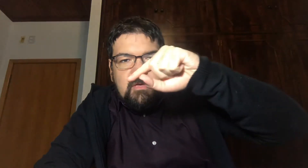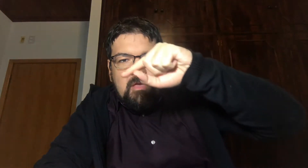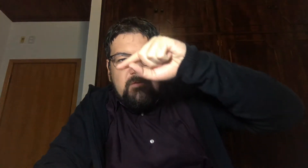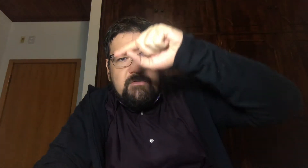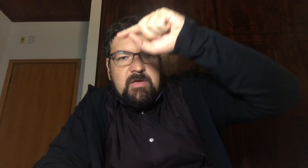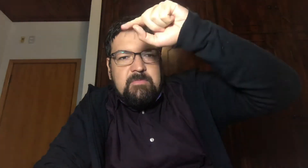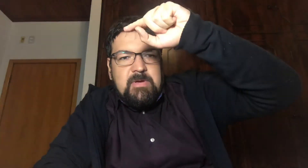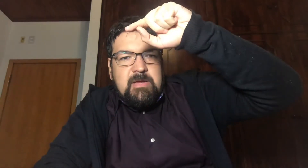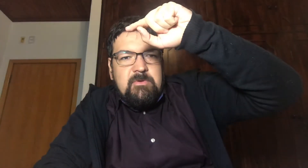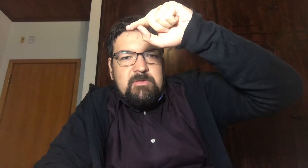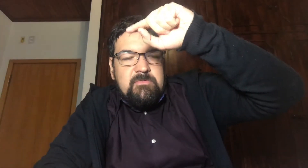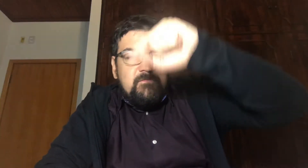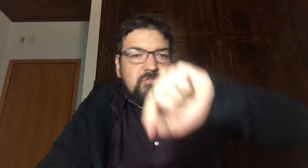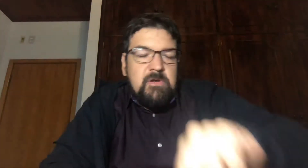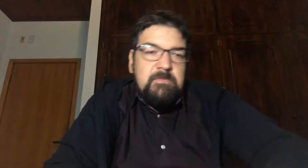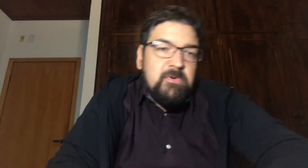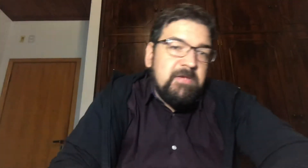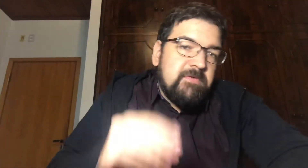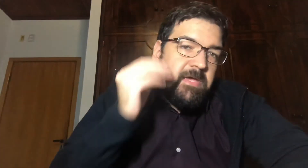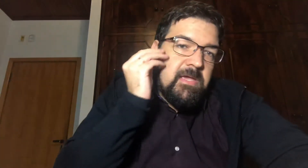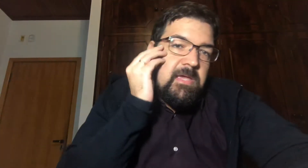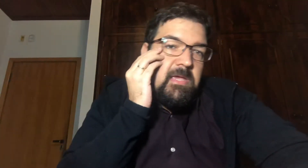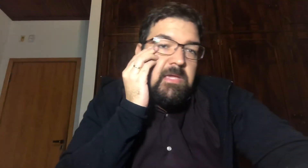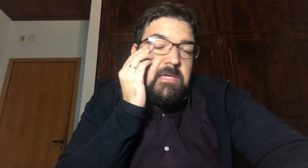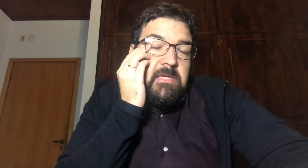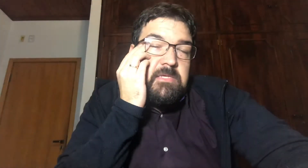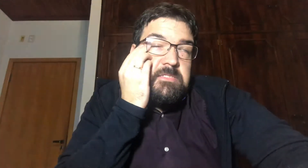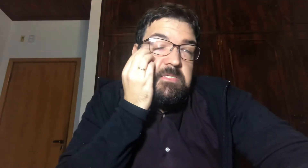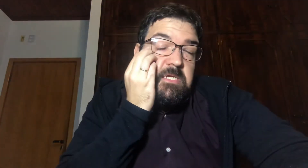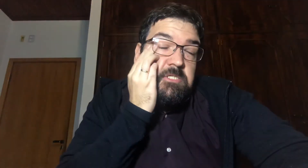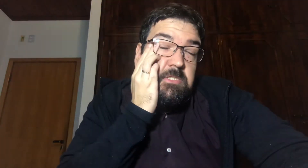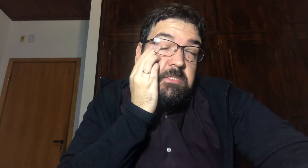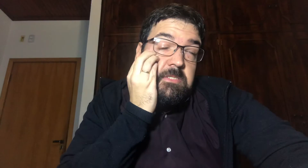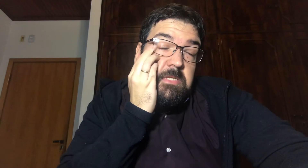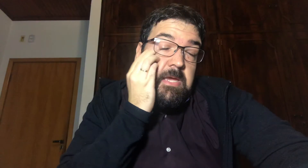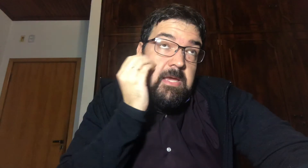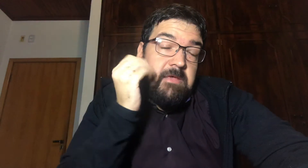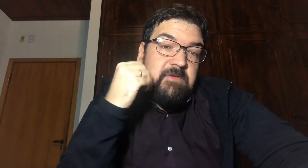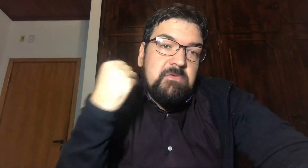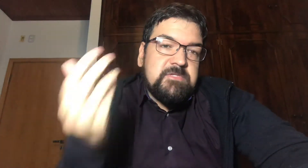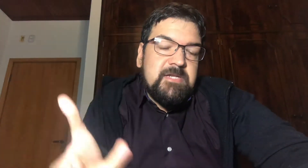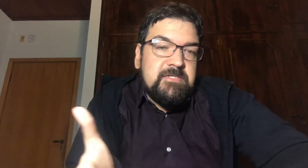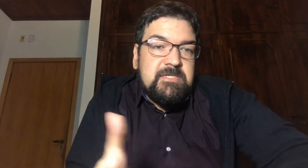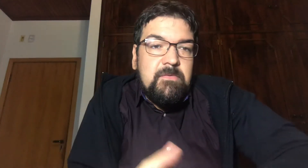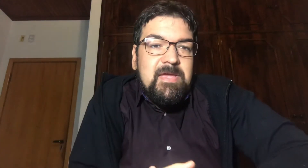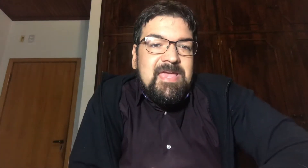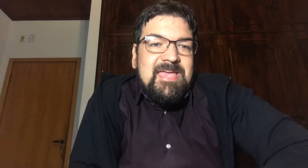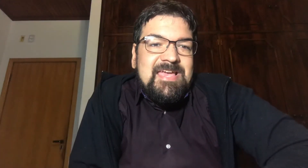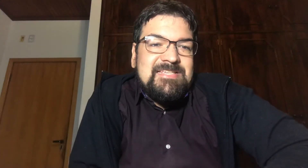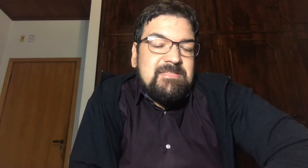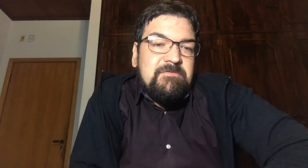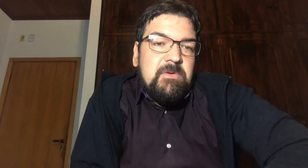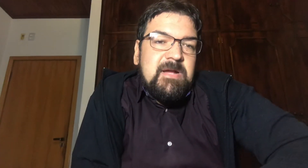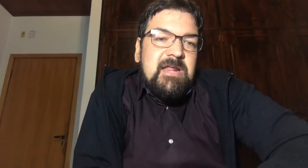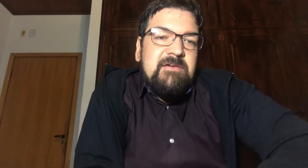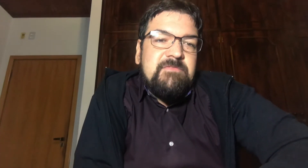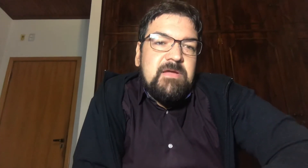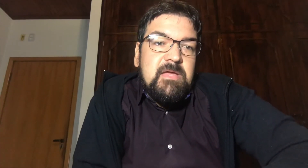Vai a parábola de novo, sobe e por aí vai E se a gente levar em consideração esta forma gráfica